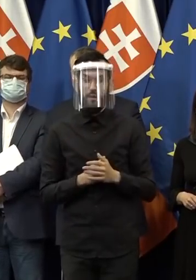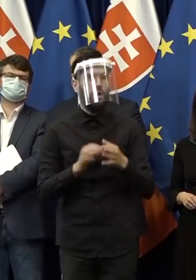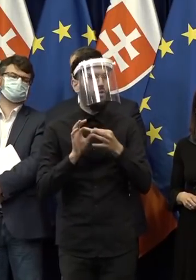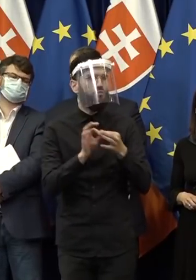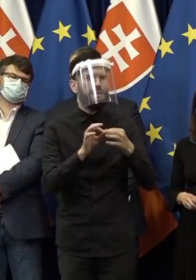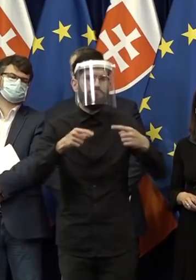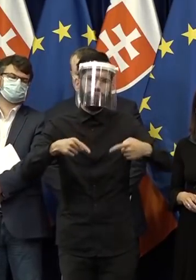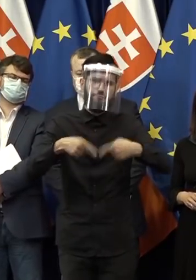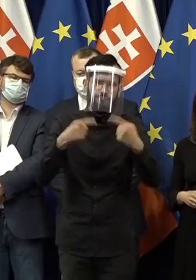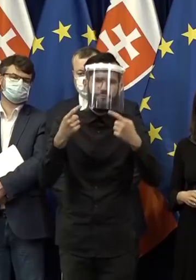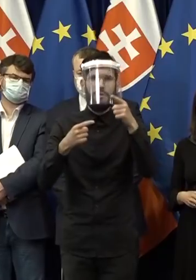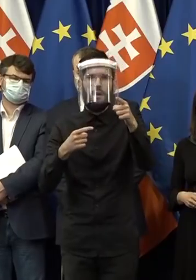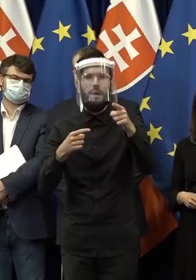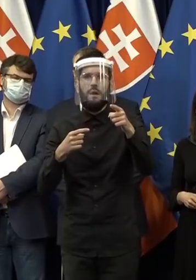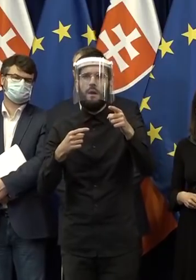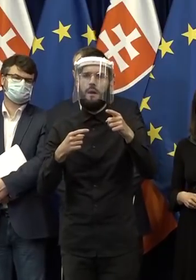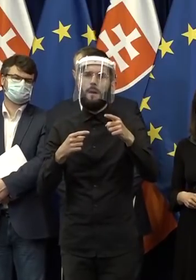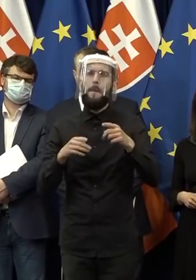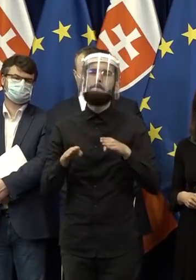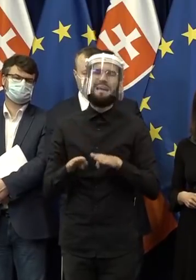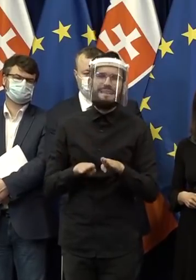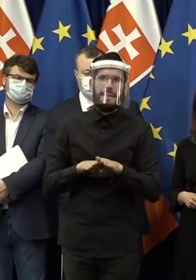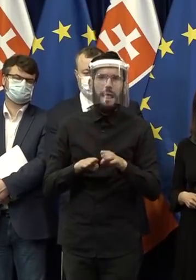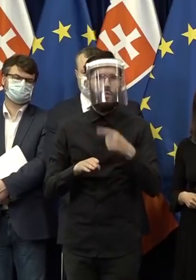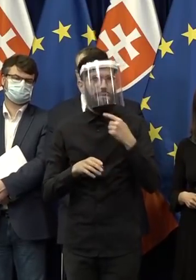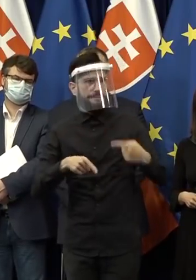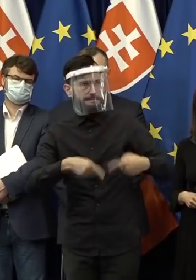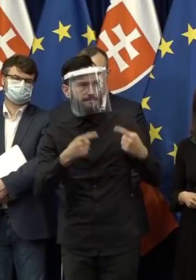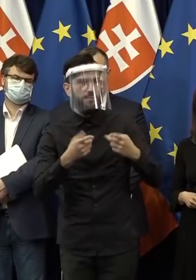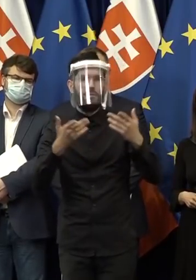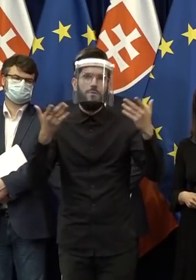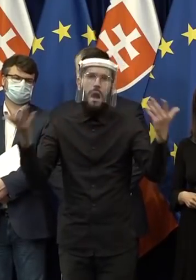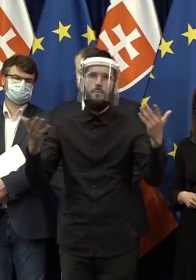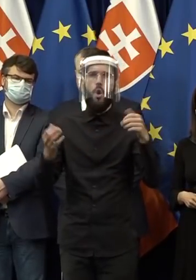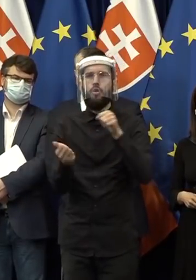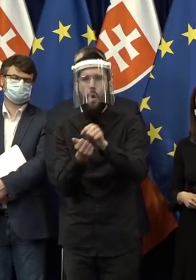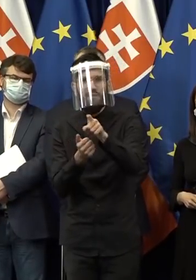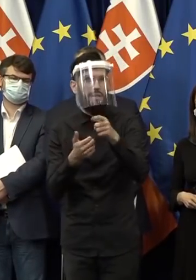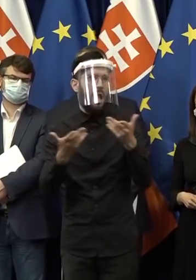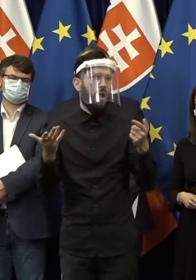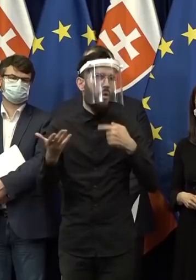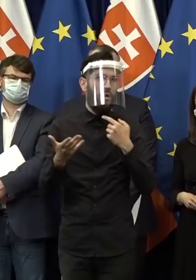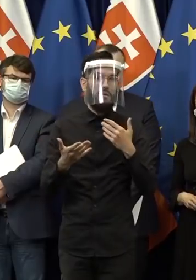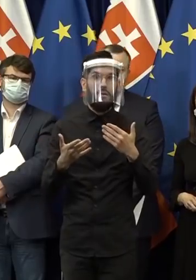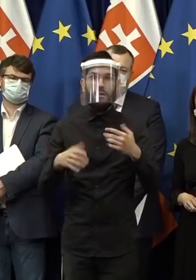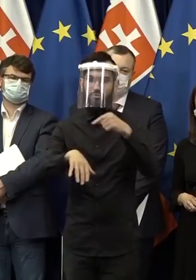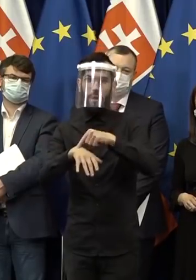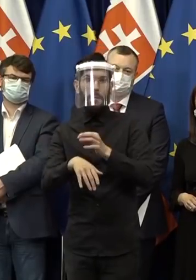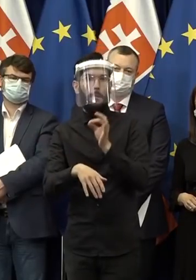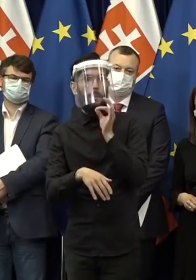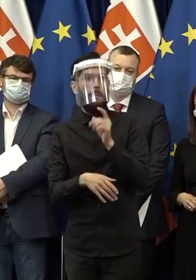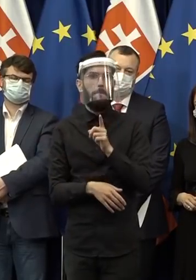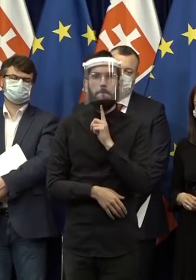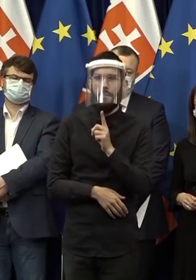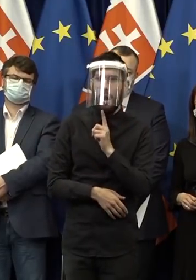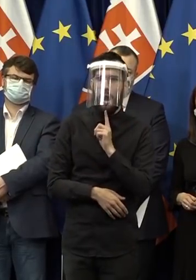týka kritiky, či už zo strany prezidentky alebo aj opozície, že v podstate aj možno nás novinárov, že sme nemali dostatok času sa